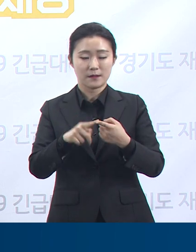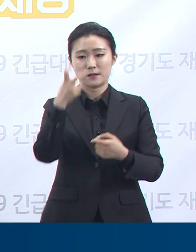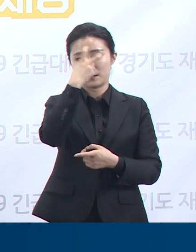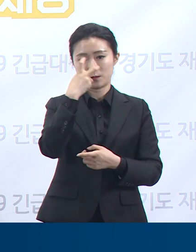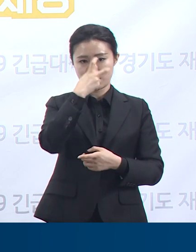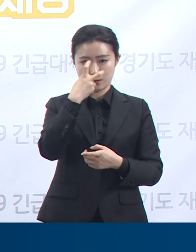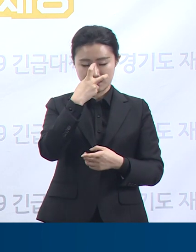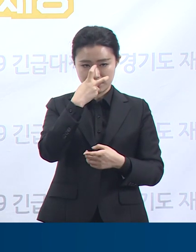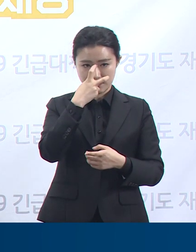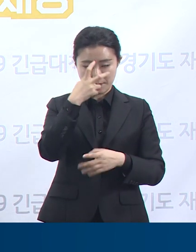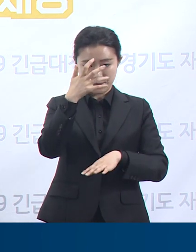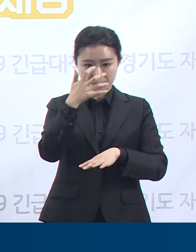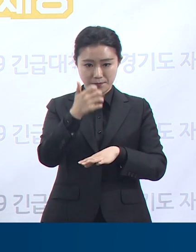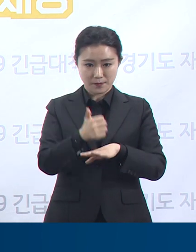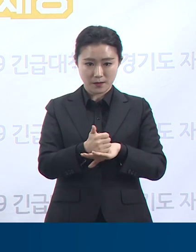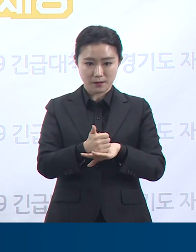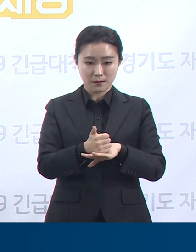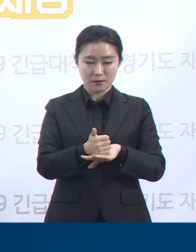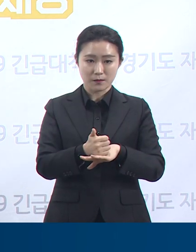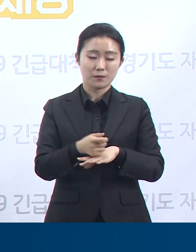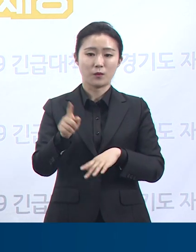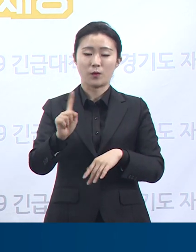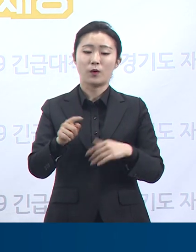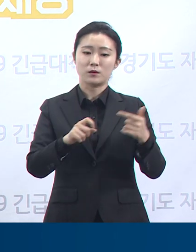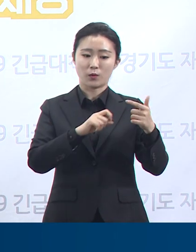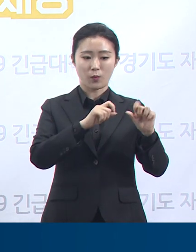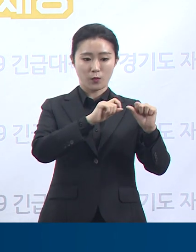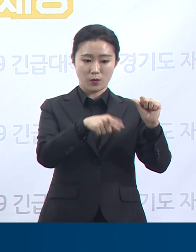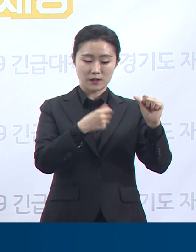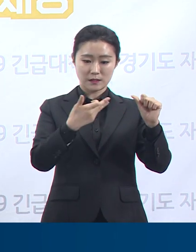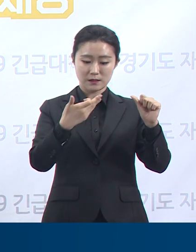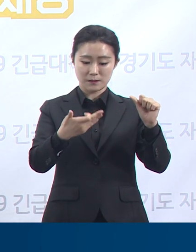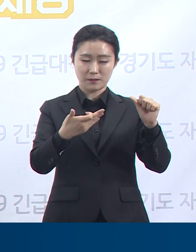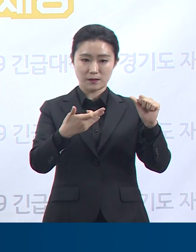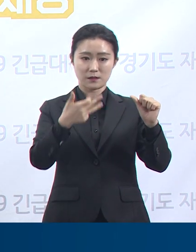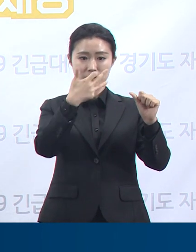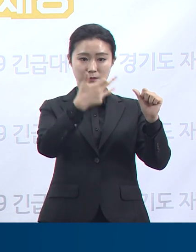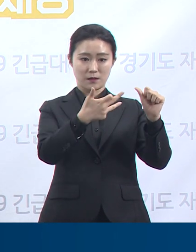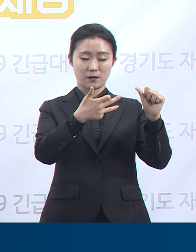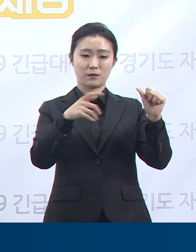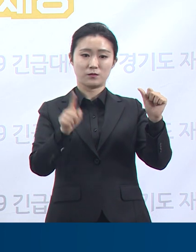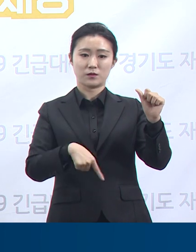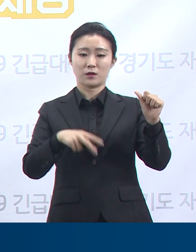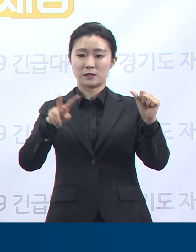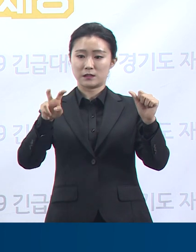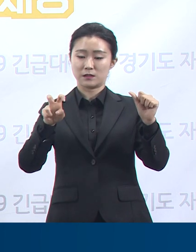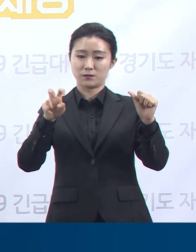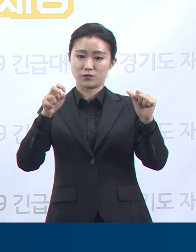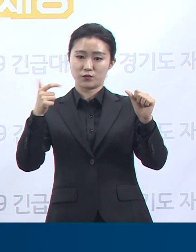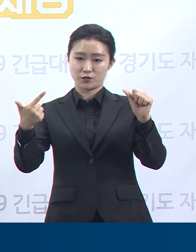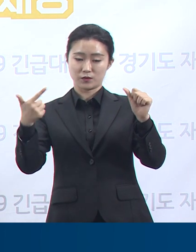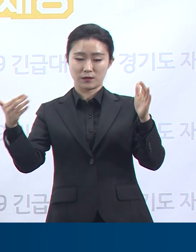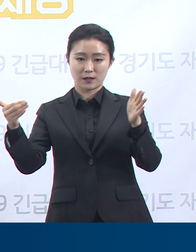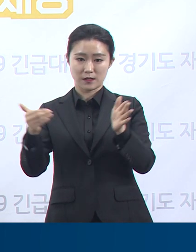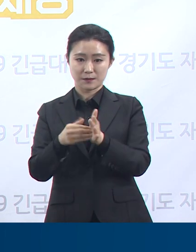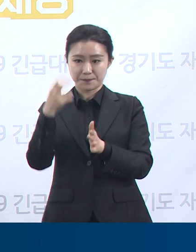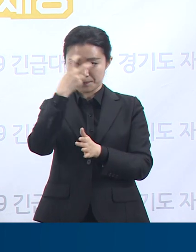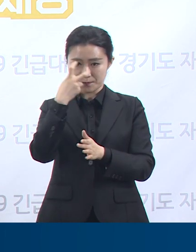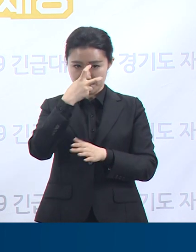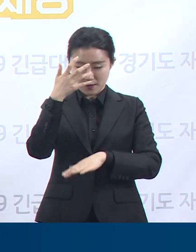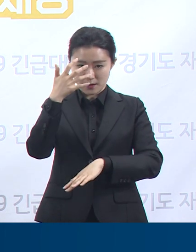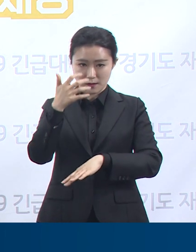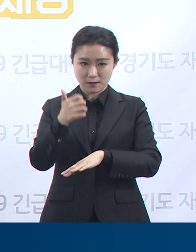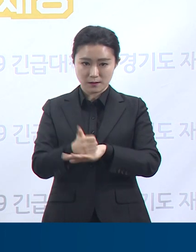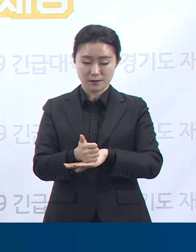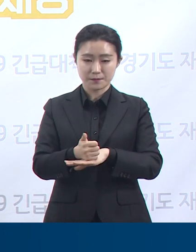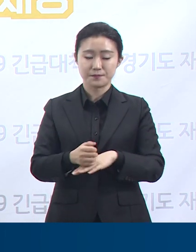전문설문조사 업체에 의뢰하여 지난 5월 18일부터 26일까지 실시하였습니다. 조사 대상은 성별, 연령별